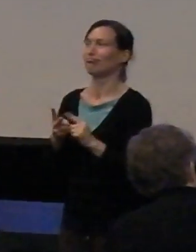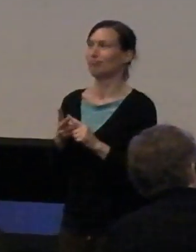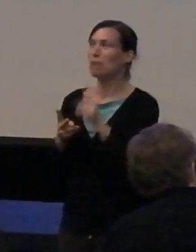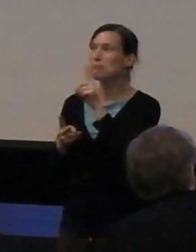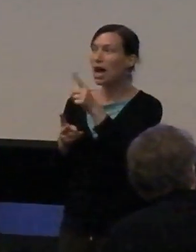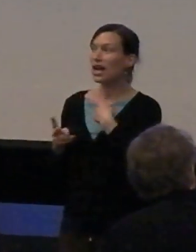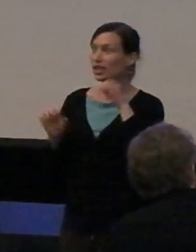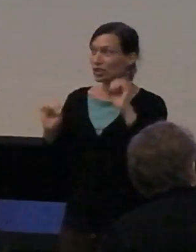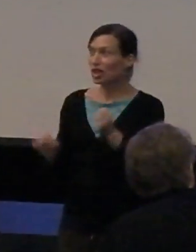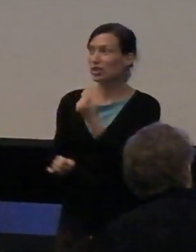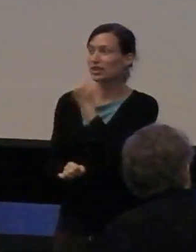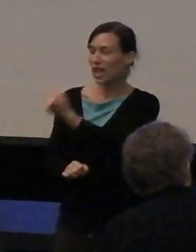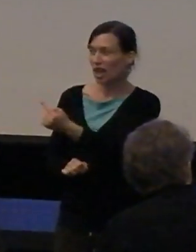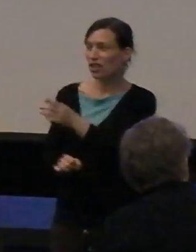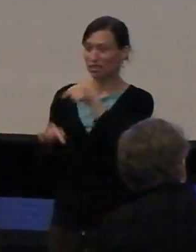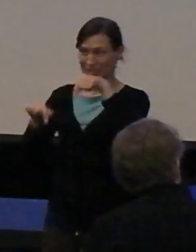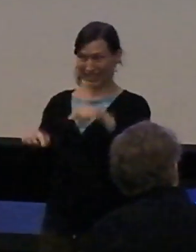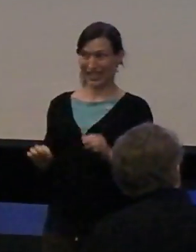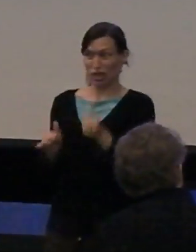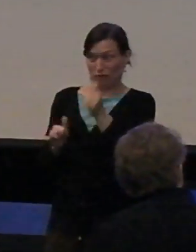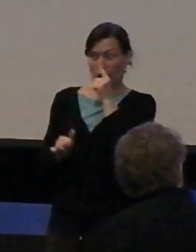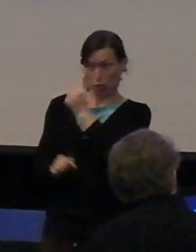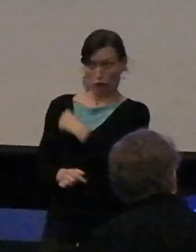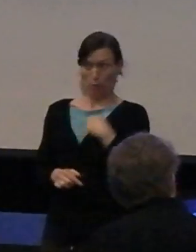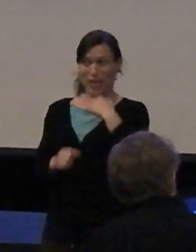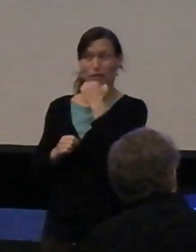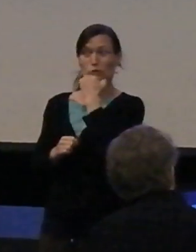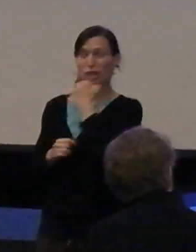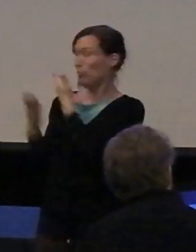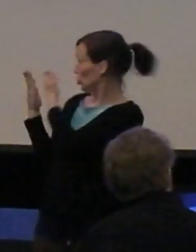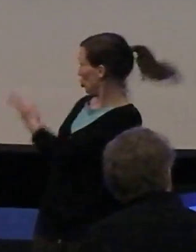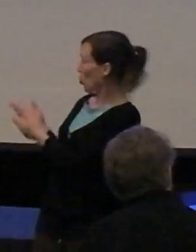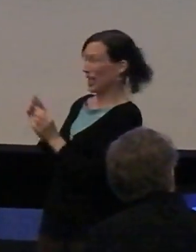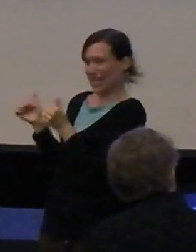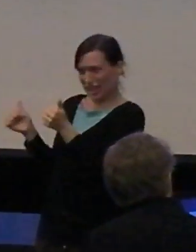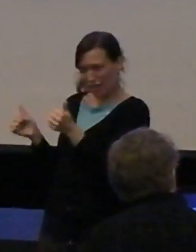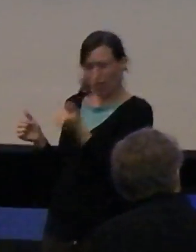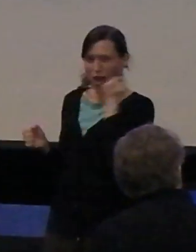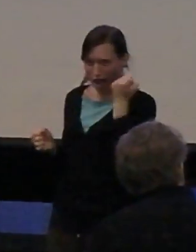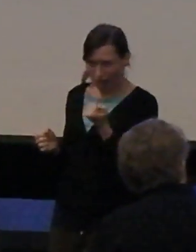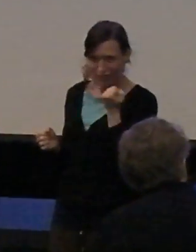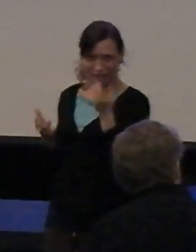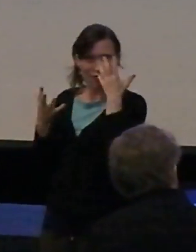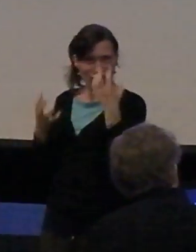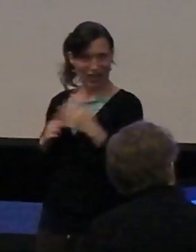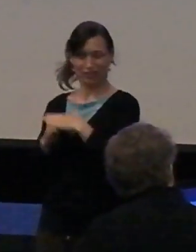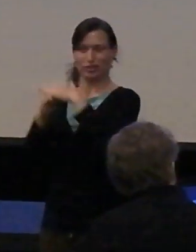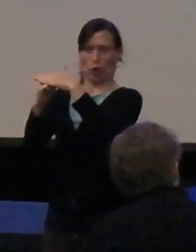meederen, dit soort initiatieven zullen wij als gemeentemuseum altijd blijven steunen, ongeacht of wij bezuinigd worden of niet.